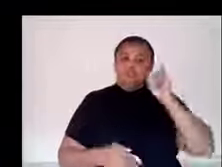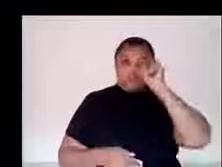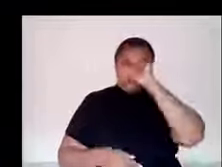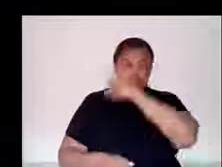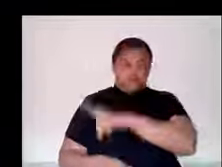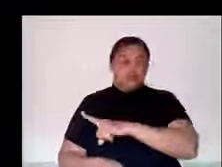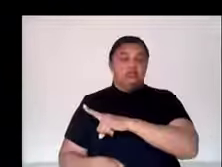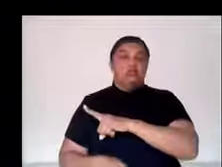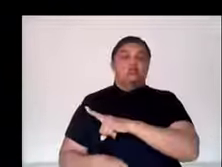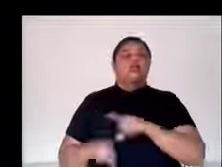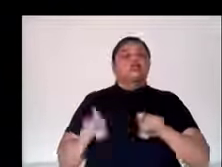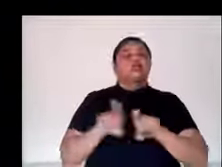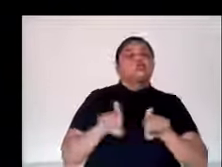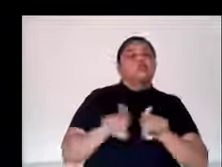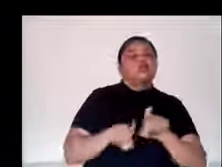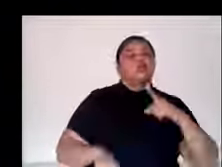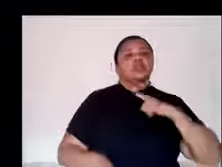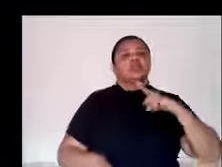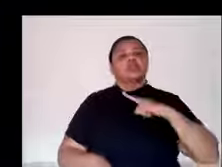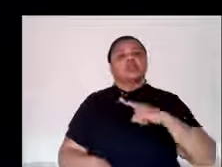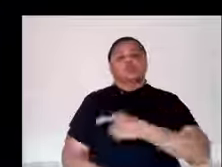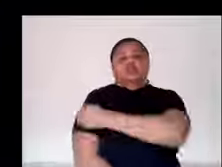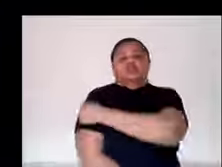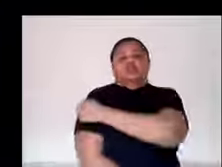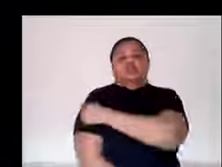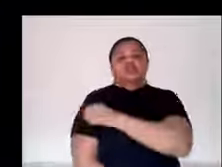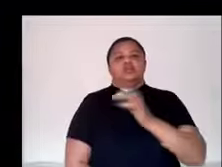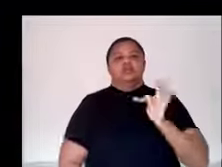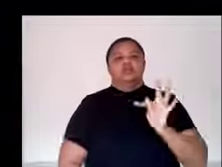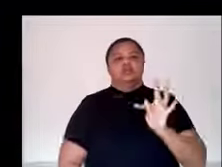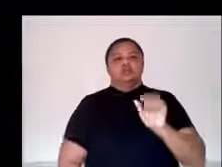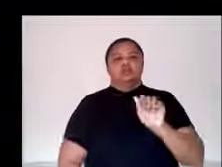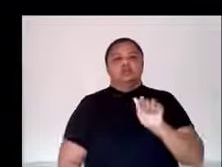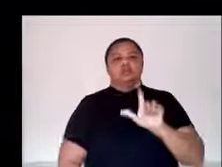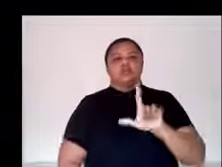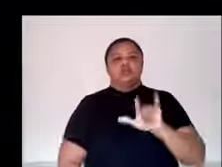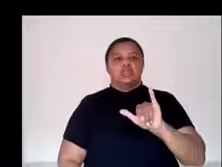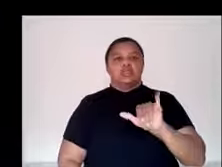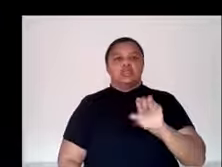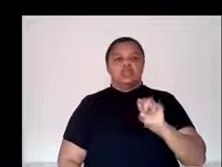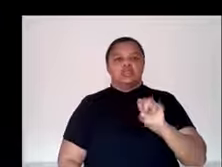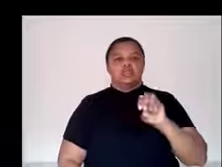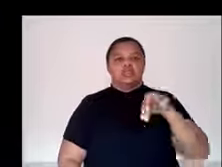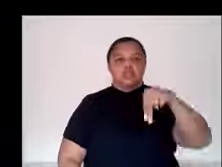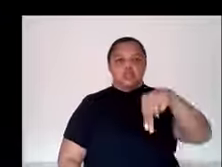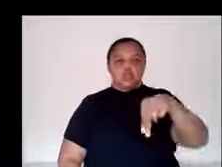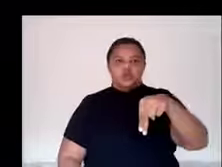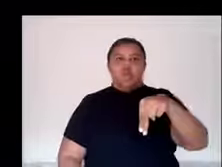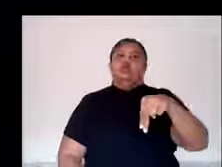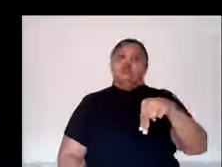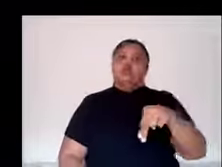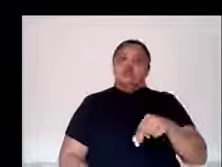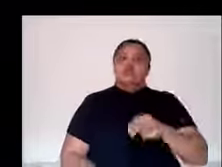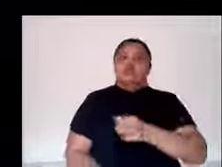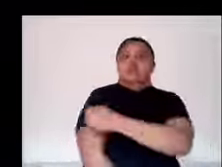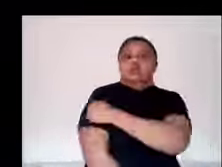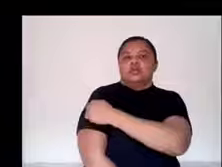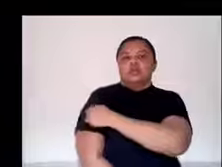mecânica e temos o Dalminásio, também que é ex-aluno do nosso curso de engenharia